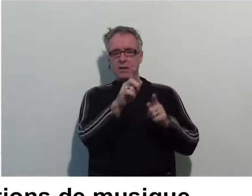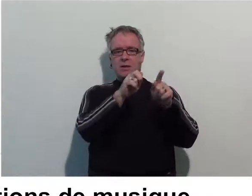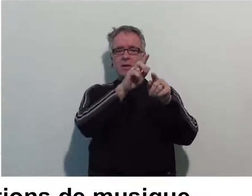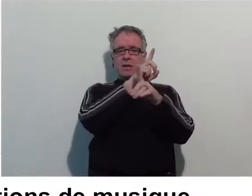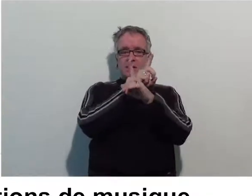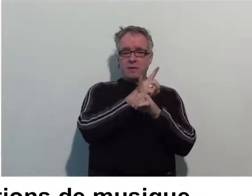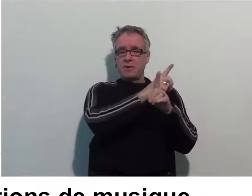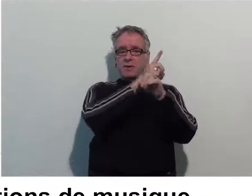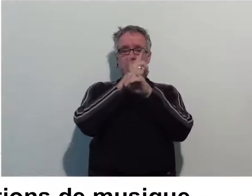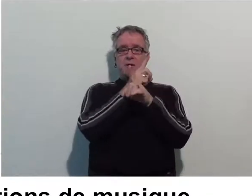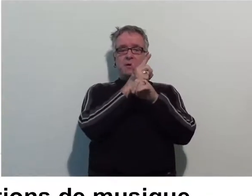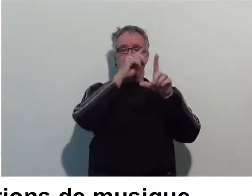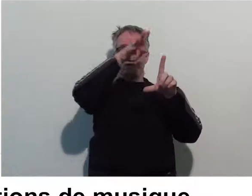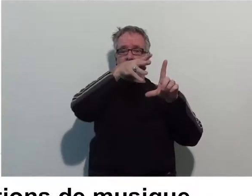partitions de musique vous y attendent donc.